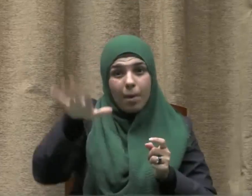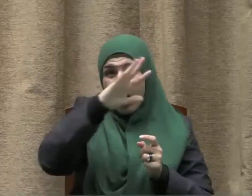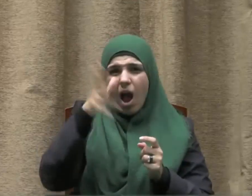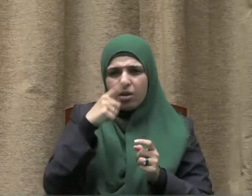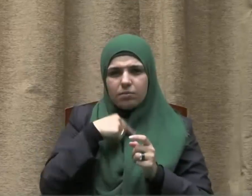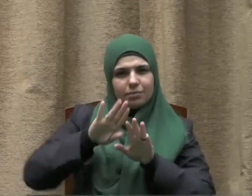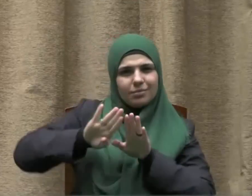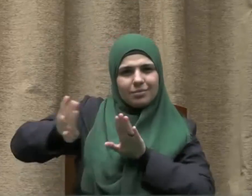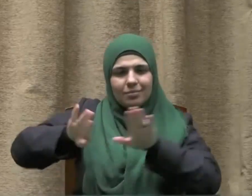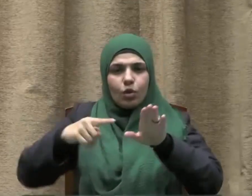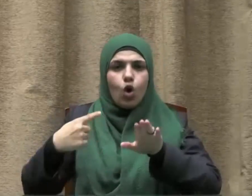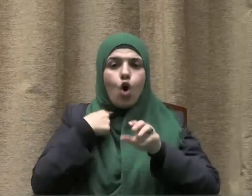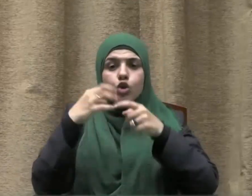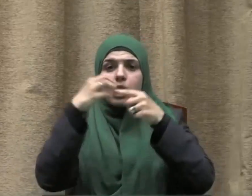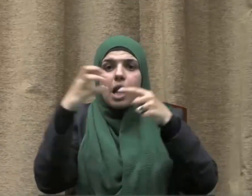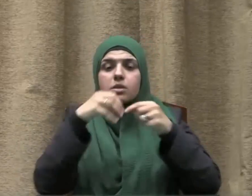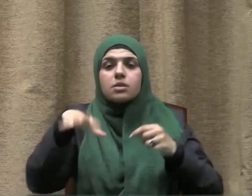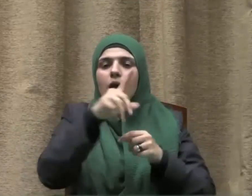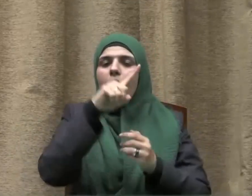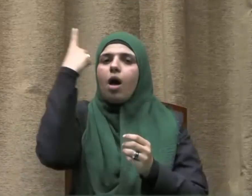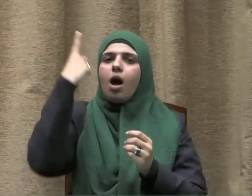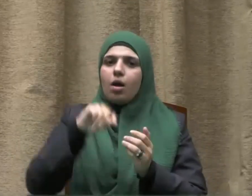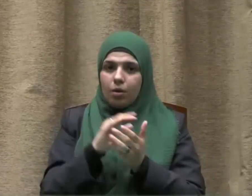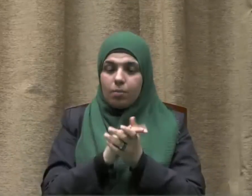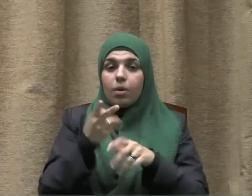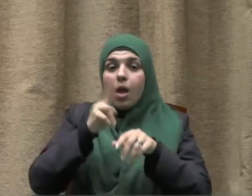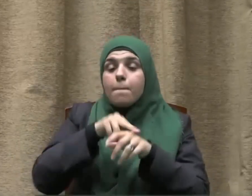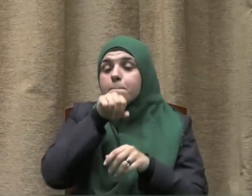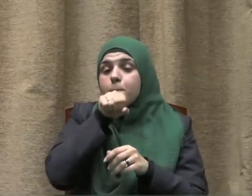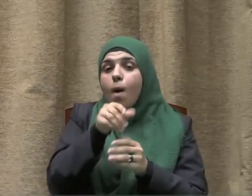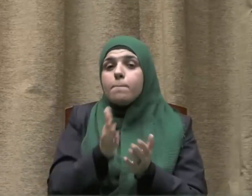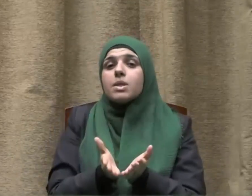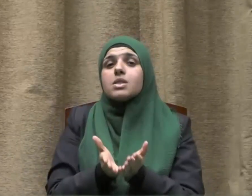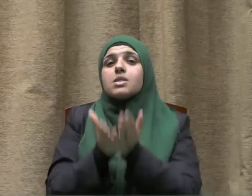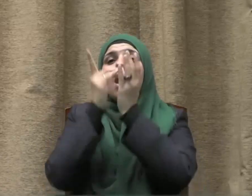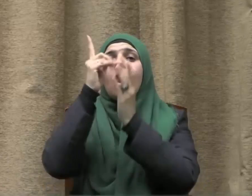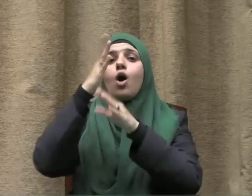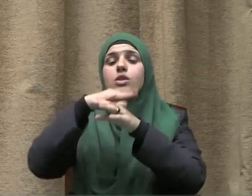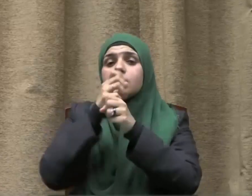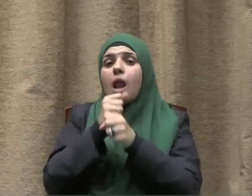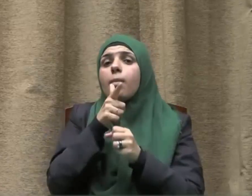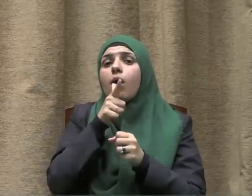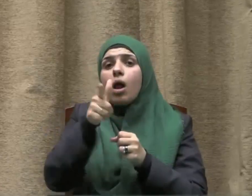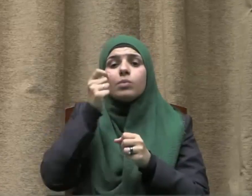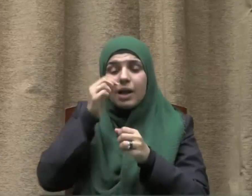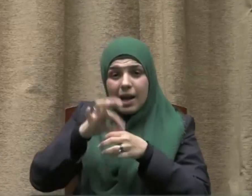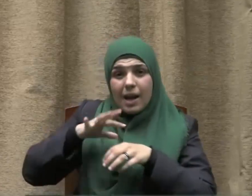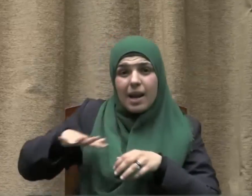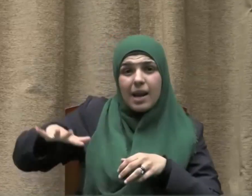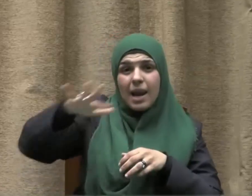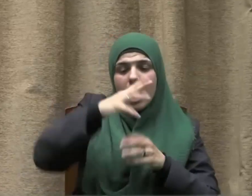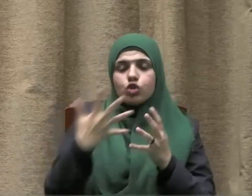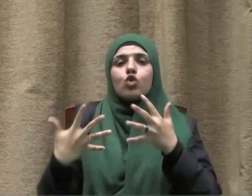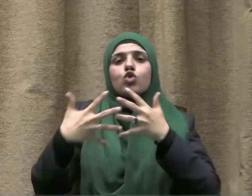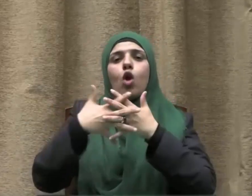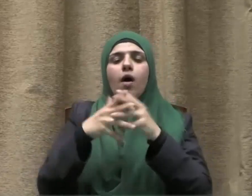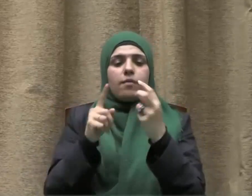منه أحد ومن ثم قال صلى الله عليه وسلم الناس شركاء في ثلاث